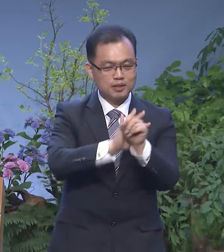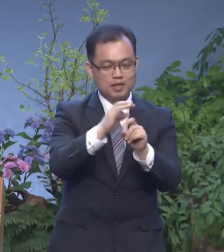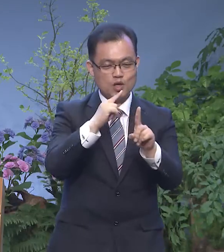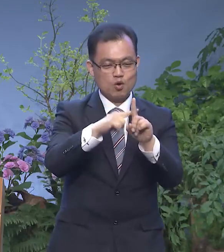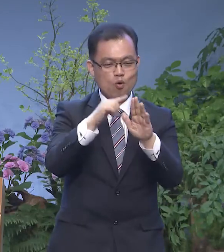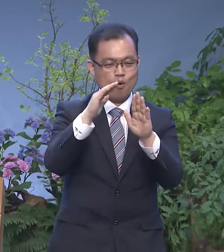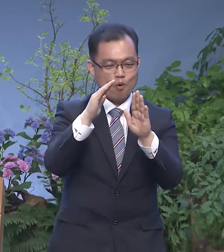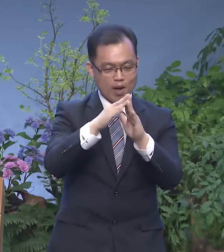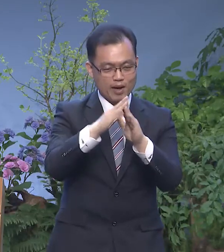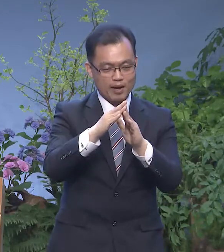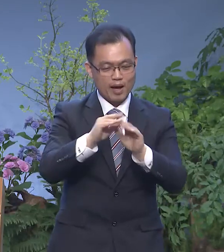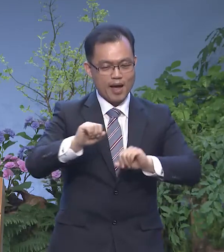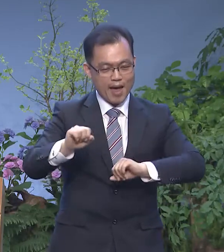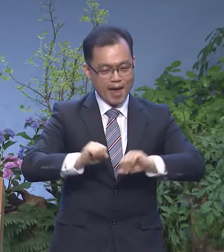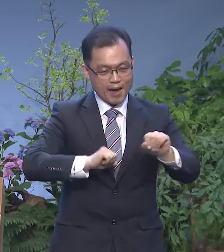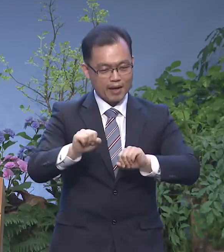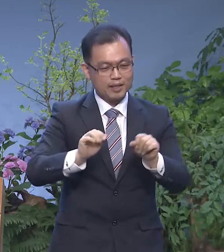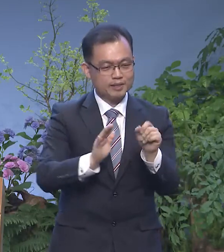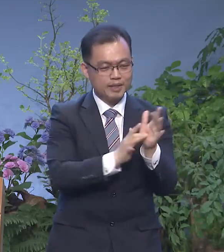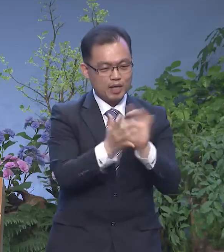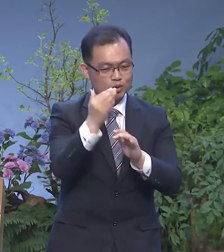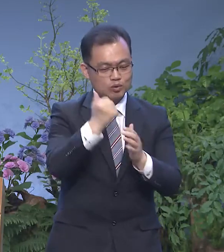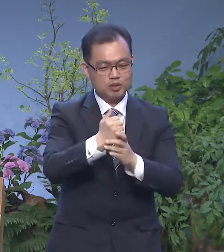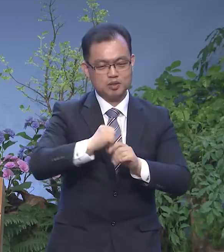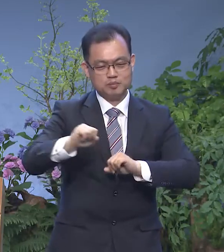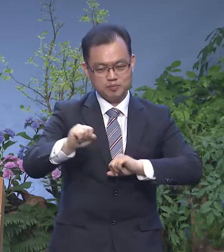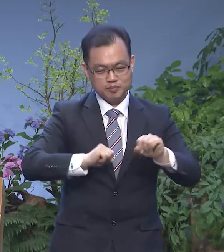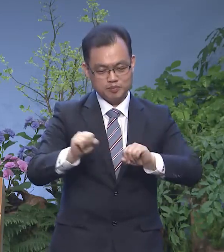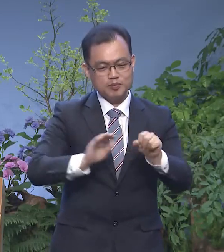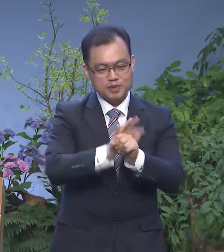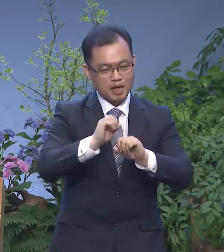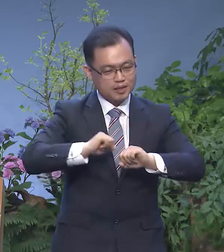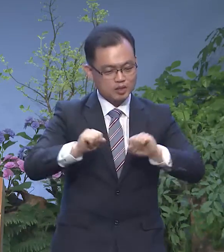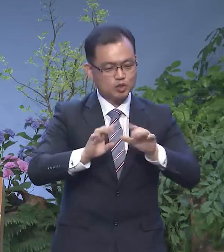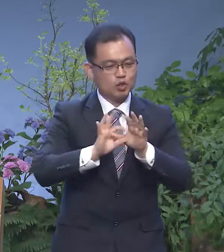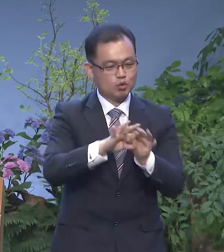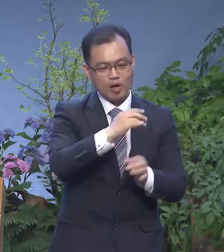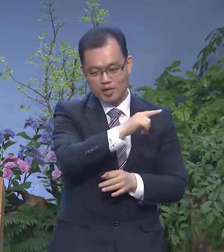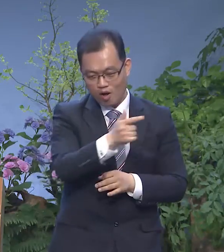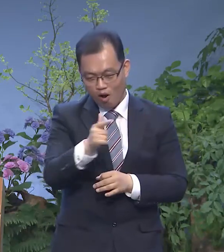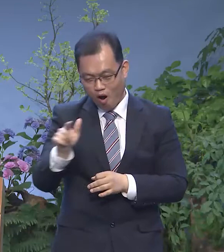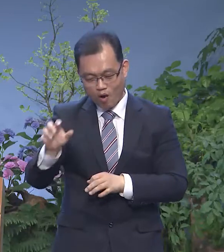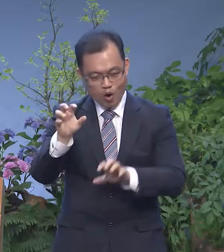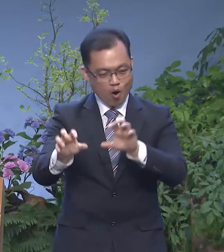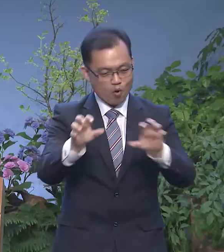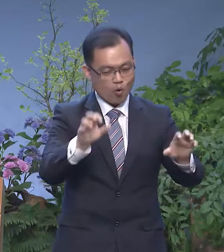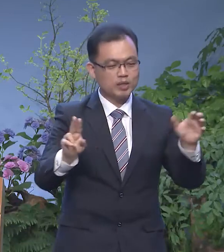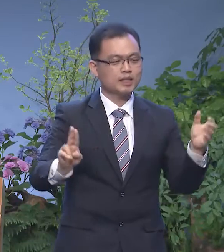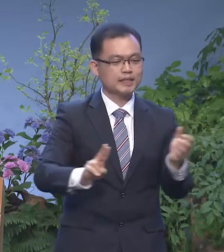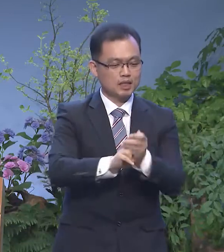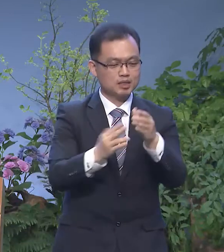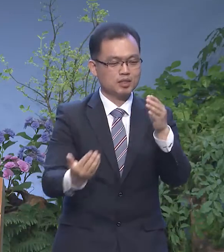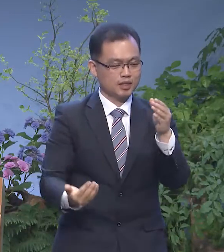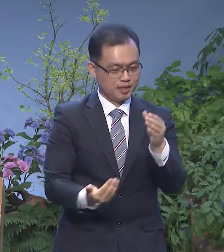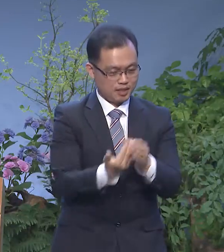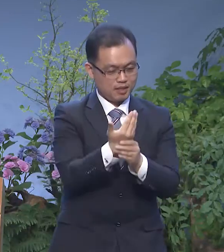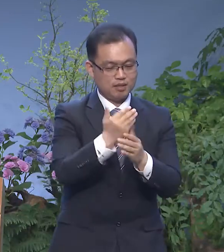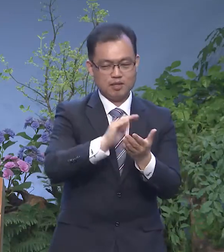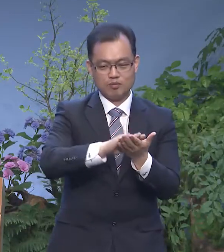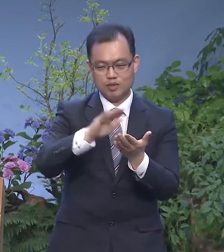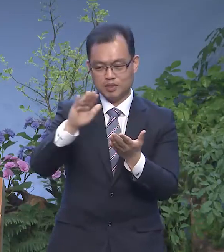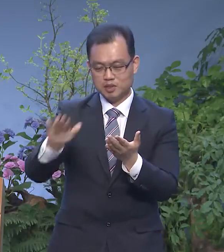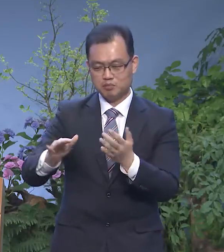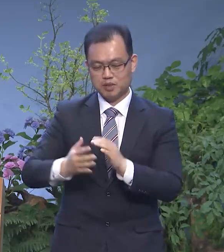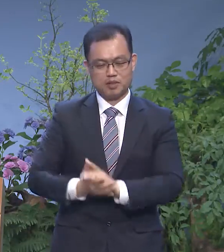예수님의 사랑 실천을 통해 놀라운 기적이 이곳저곳에서 일어나고 있음을 오늘도 말씀을 통해서 전거해 드리는